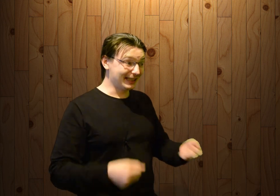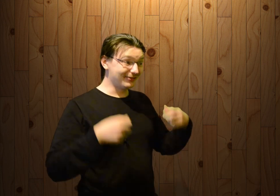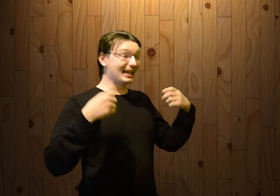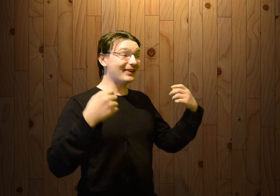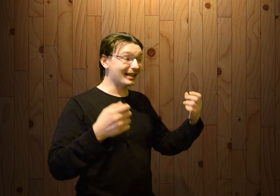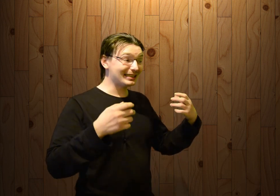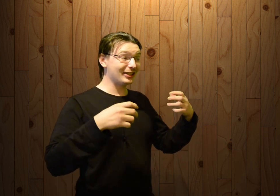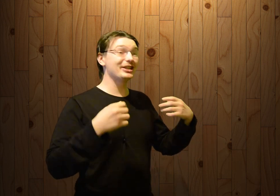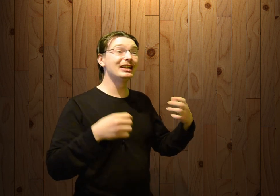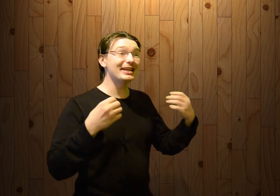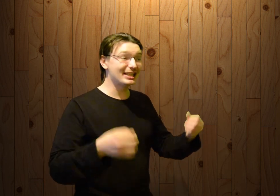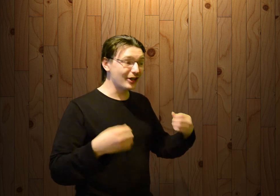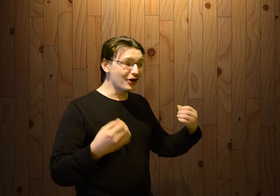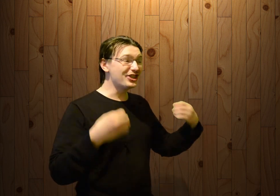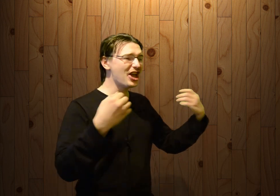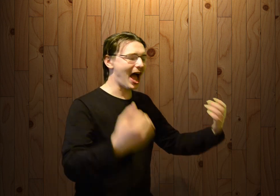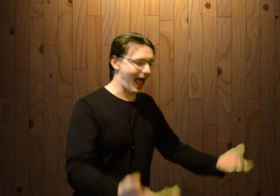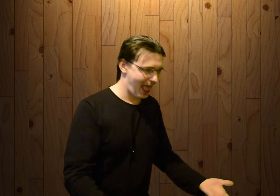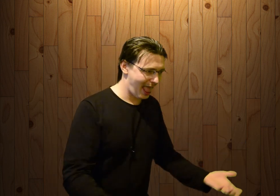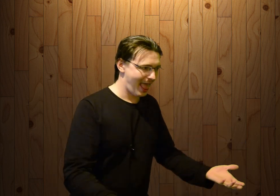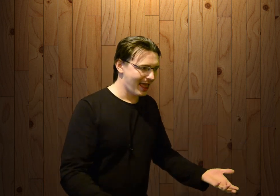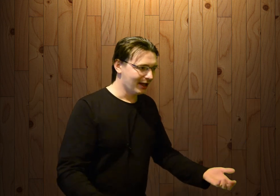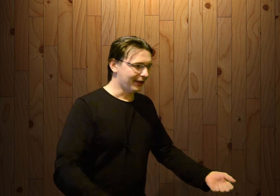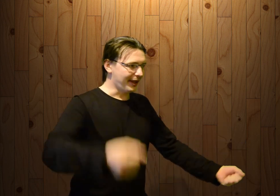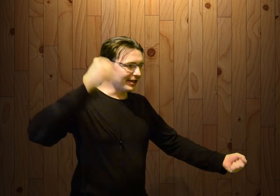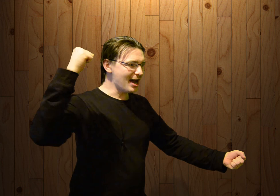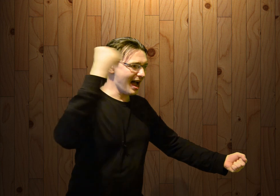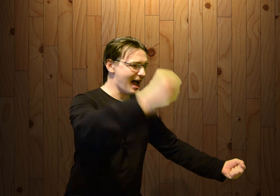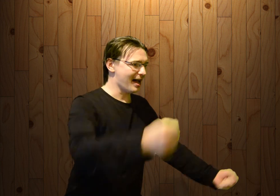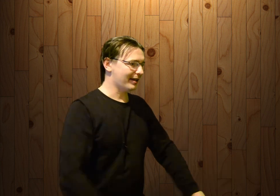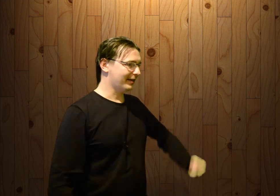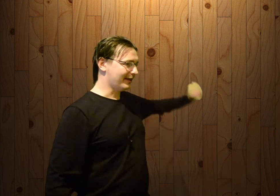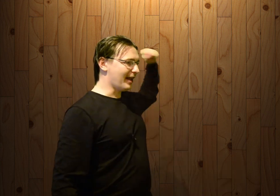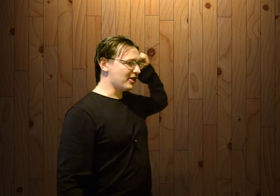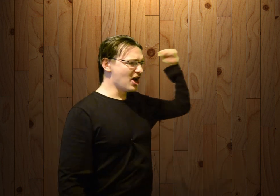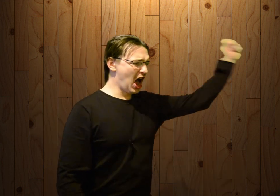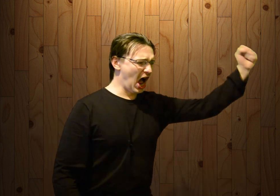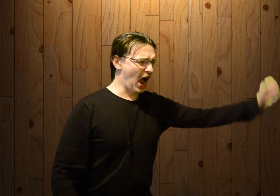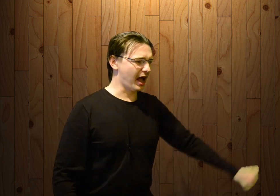выговорит, точнее, говорит свое «я». Да я, да я, я.